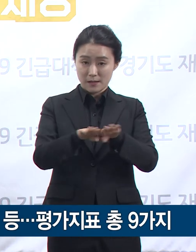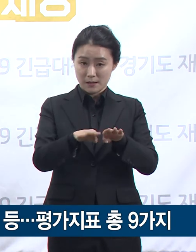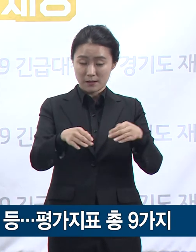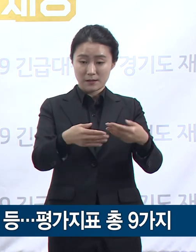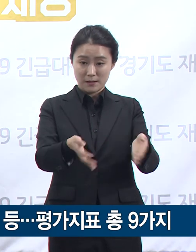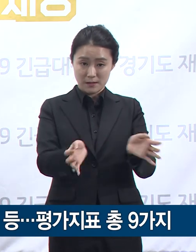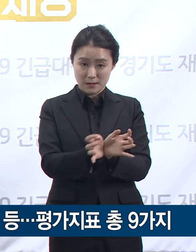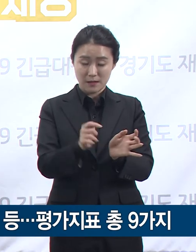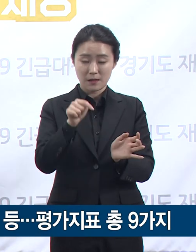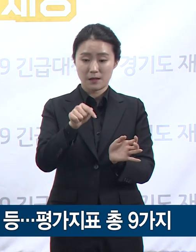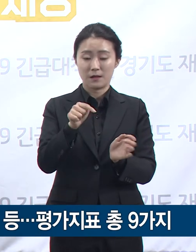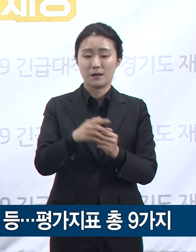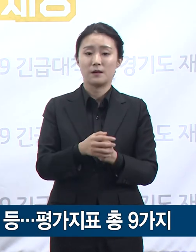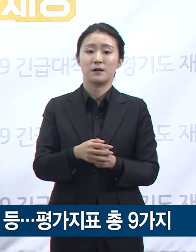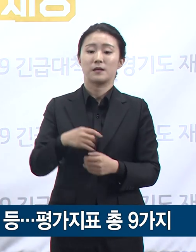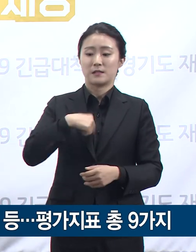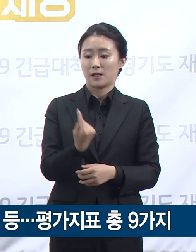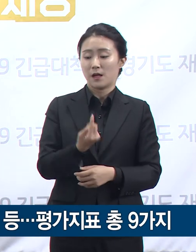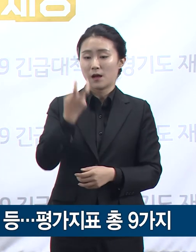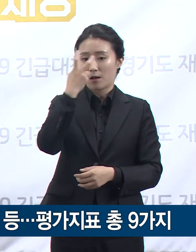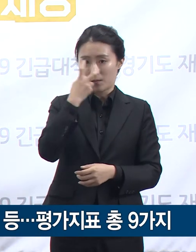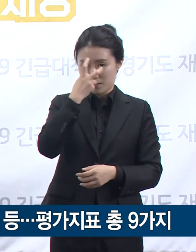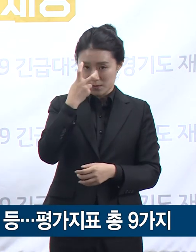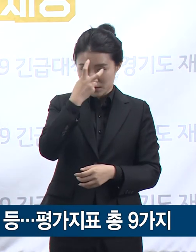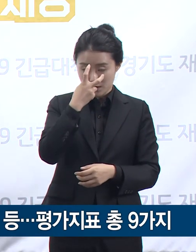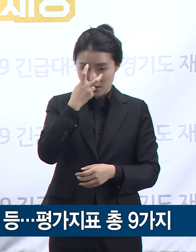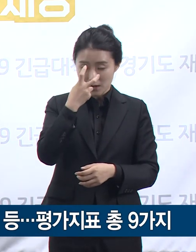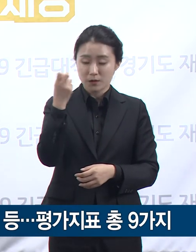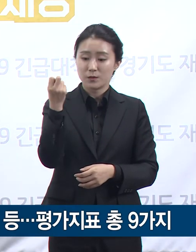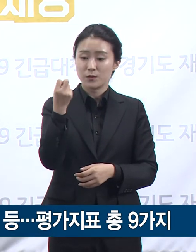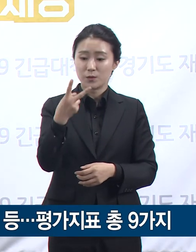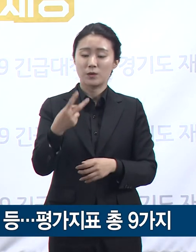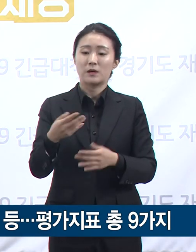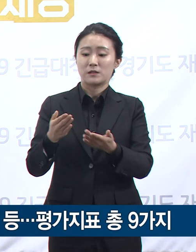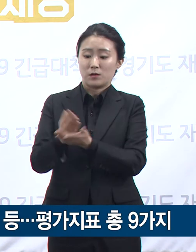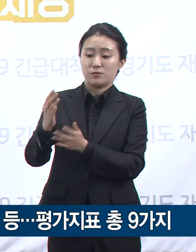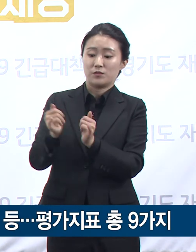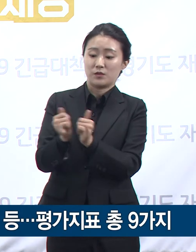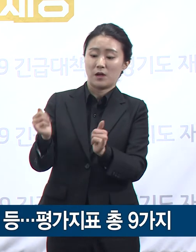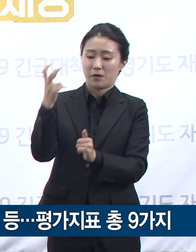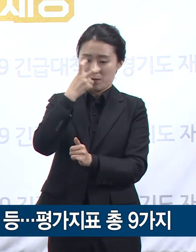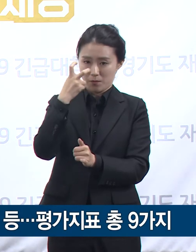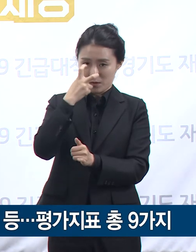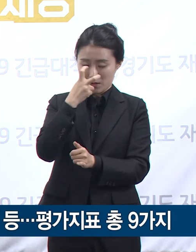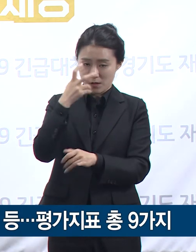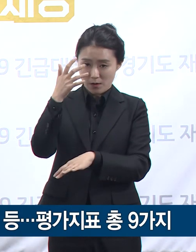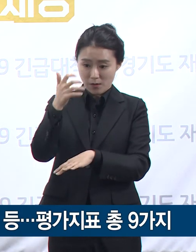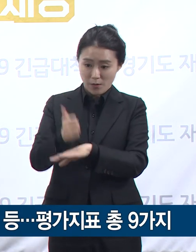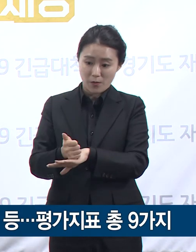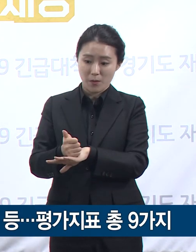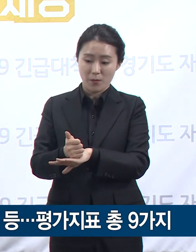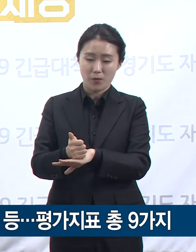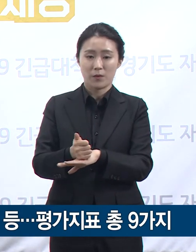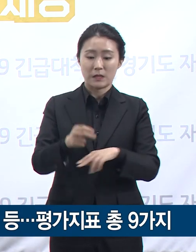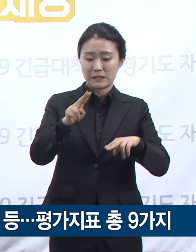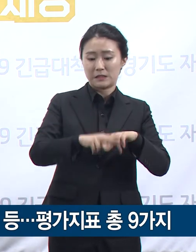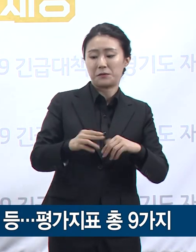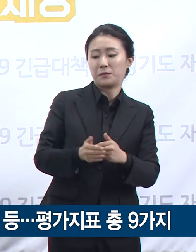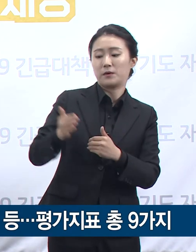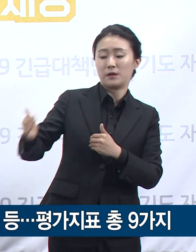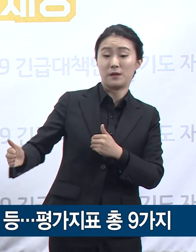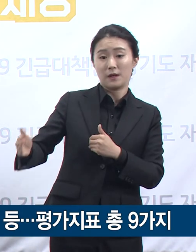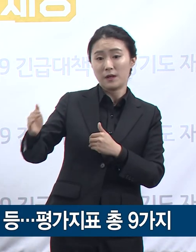방역 계획을 바탕으로 전문가 검토를 통한 거리 두기 원형 자석존을 운영하는 등 행사의 안전성을